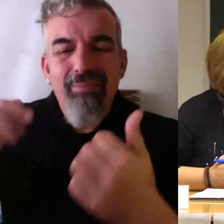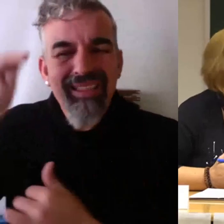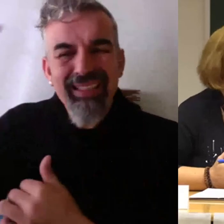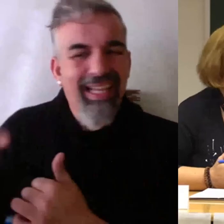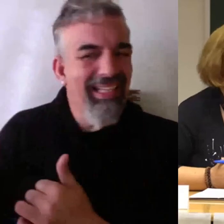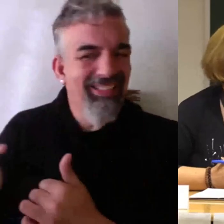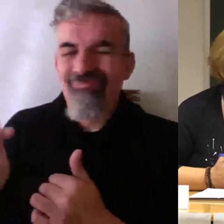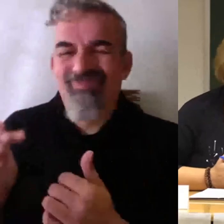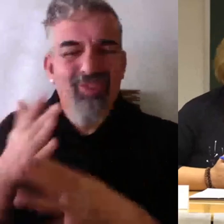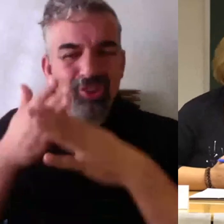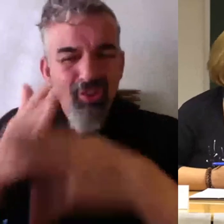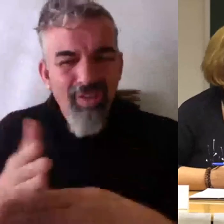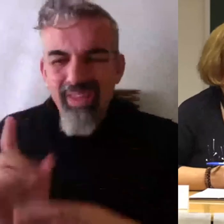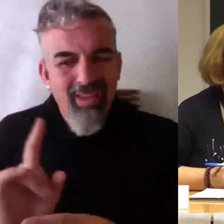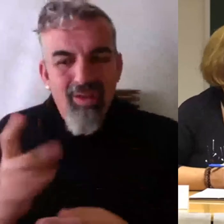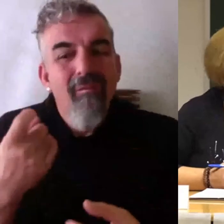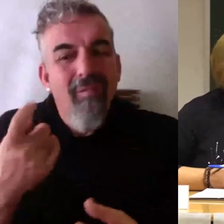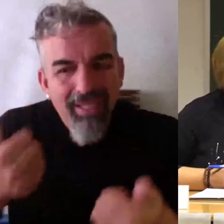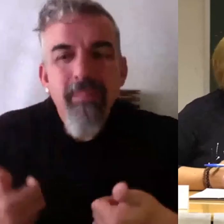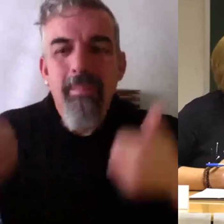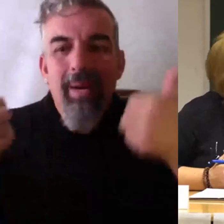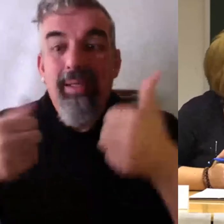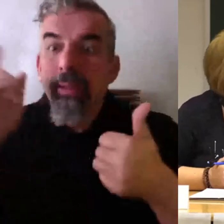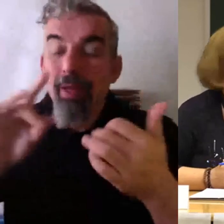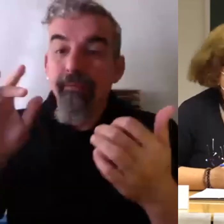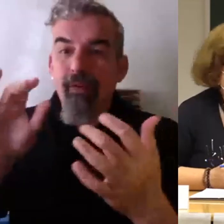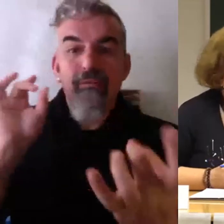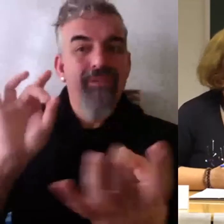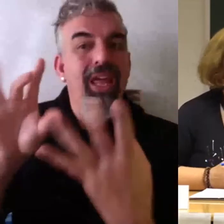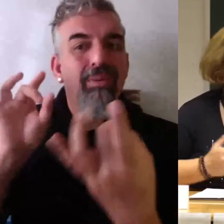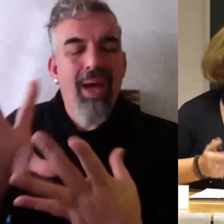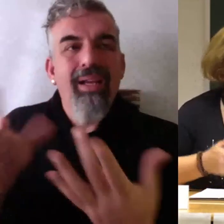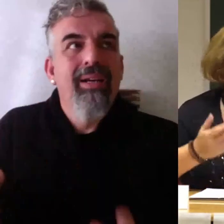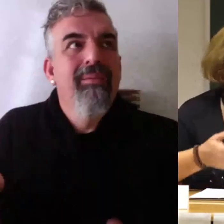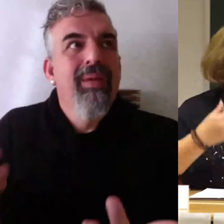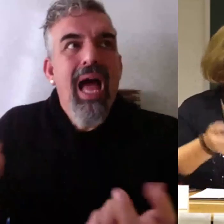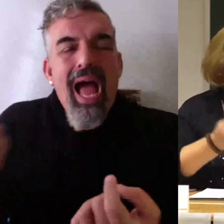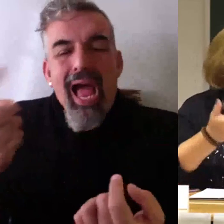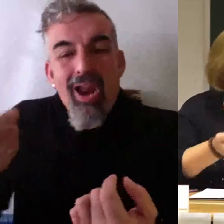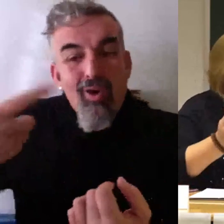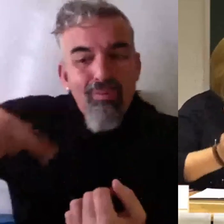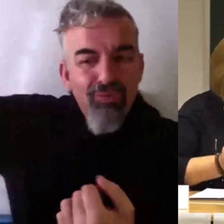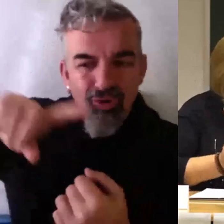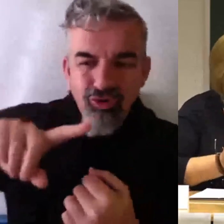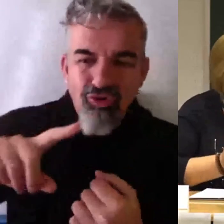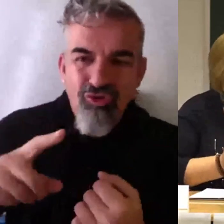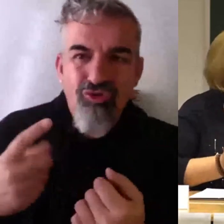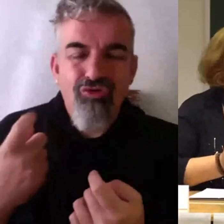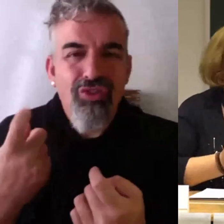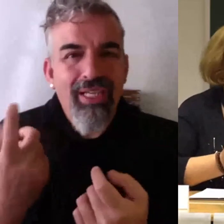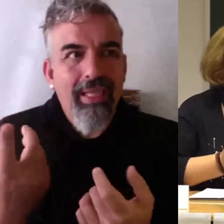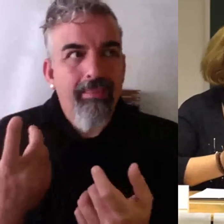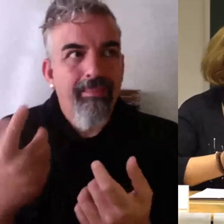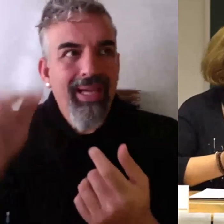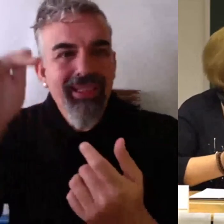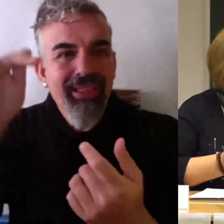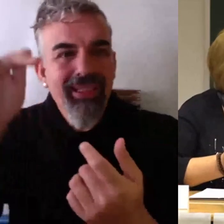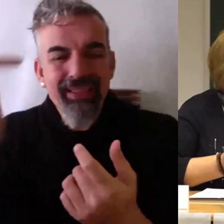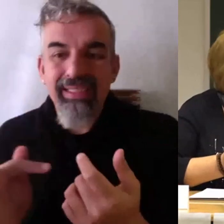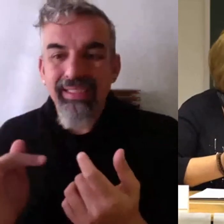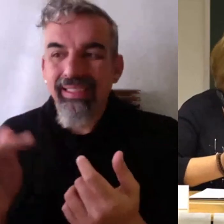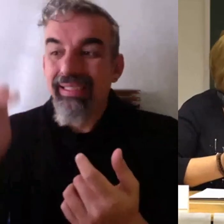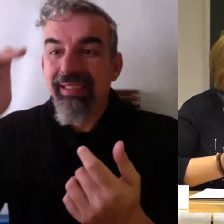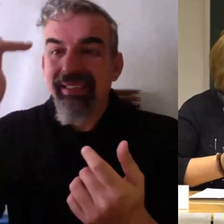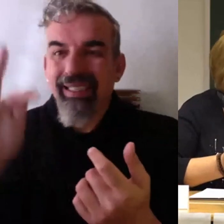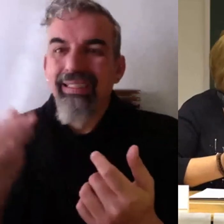muy cortos, por no decir que ese feedback los alumnos los tienen que marcar en el test cuando se han